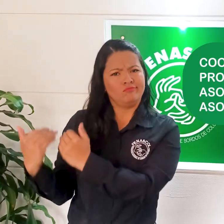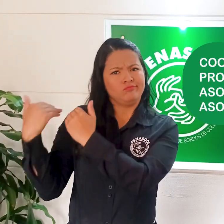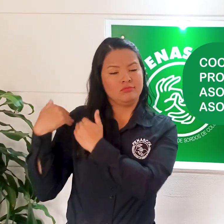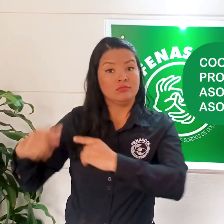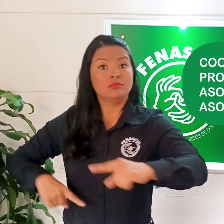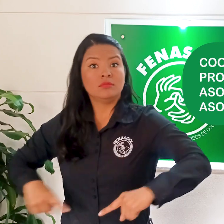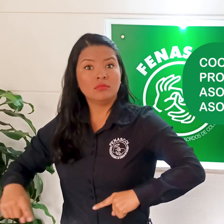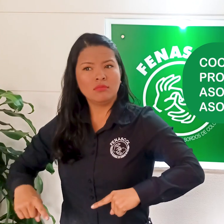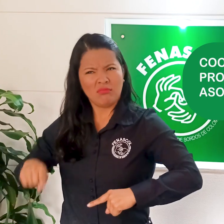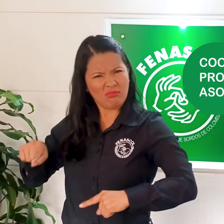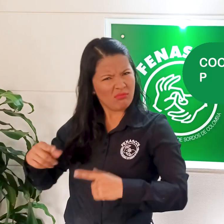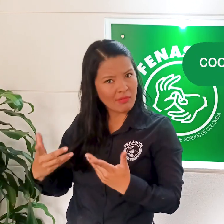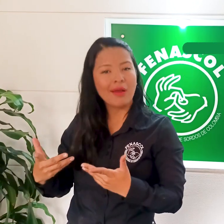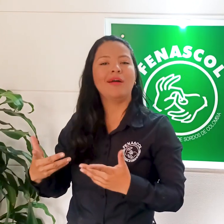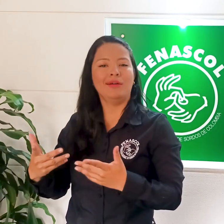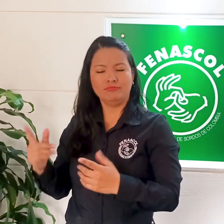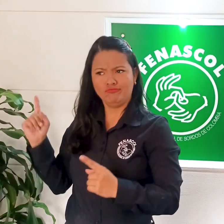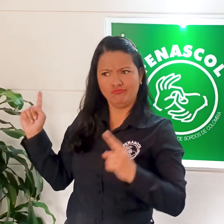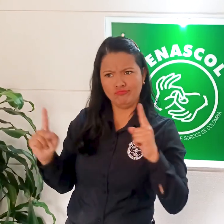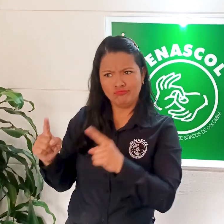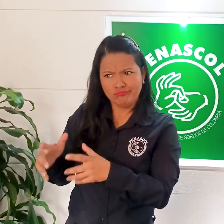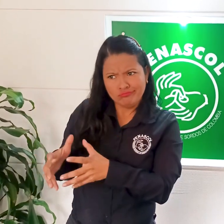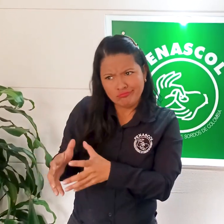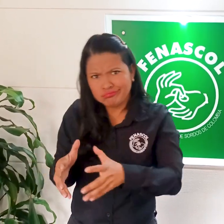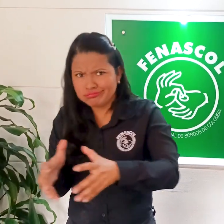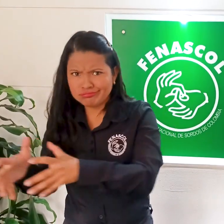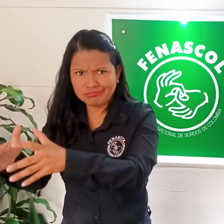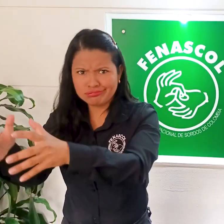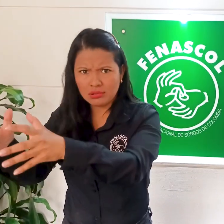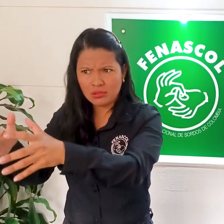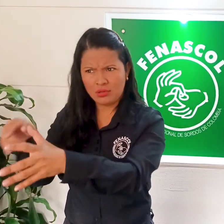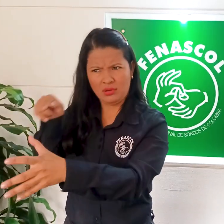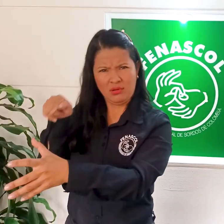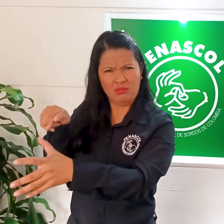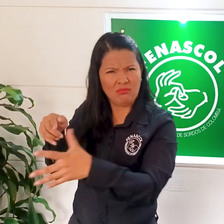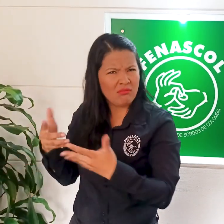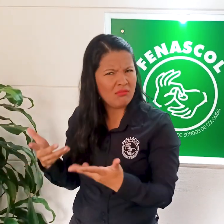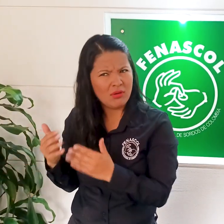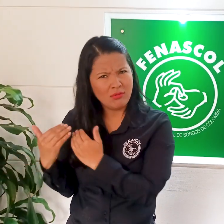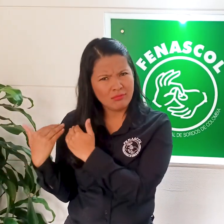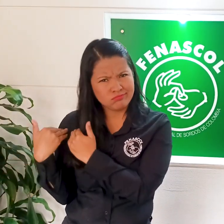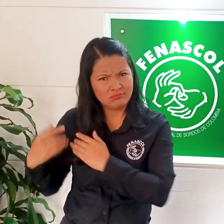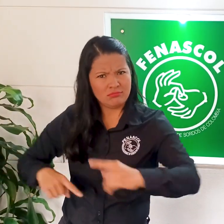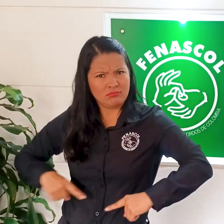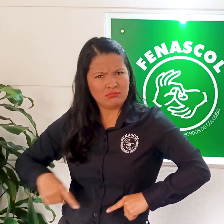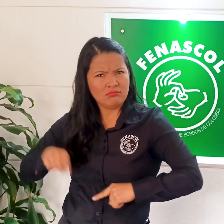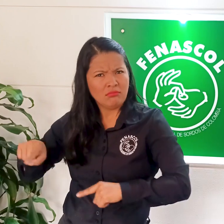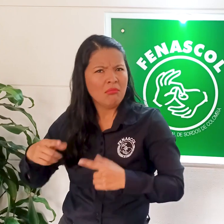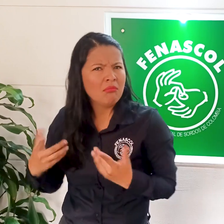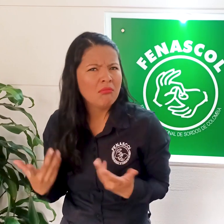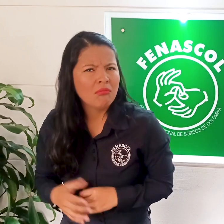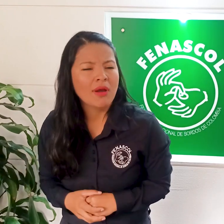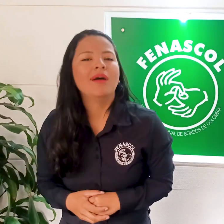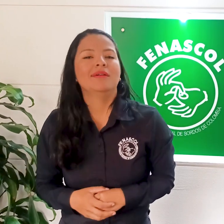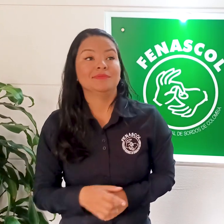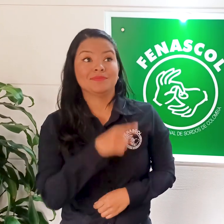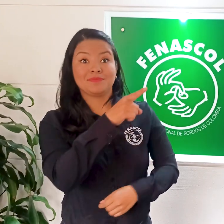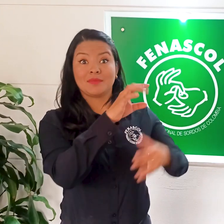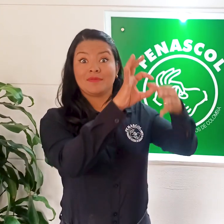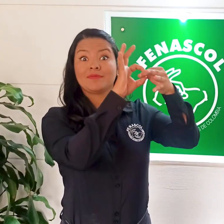coordinación del programa de asociacionismo y asociatividad, el objetivo del cargo. De manera